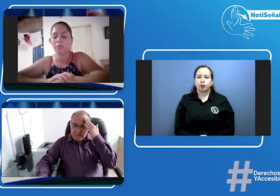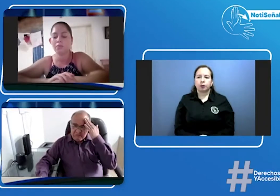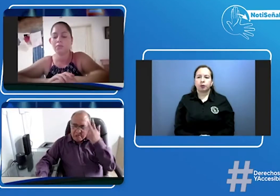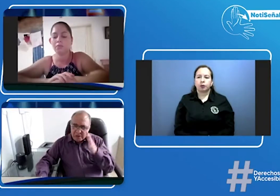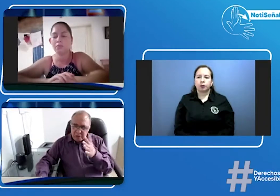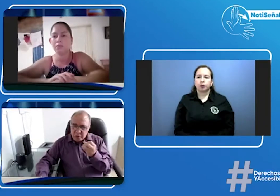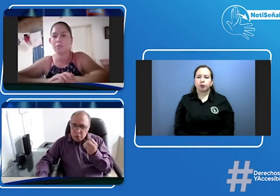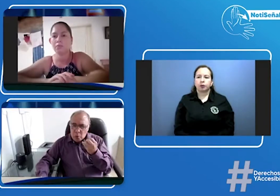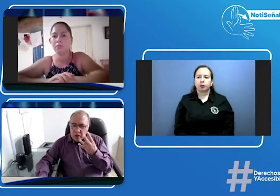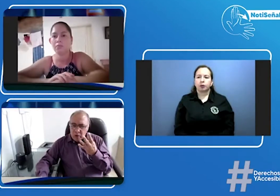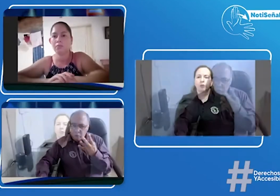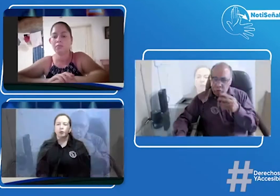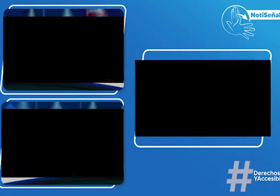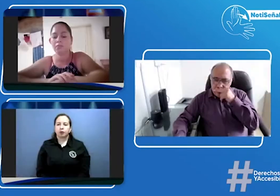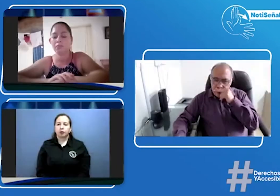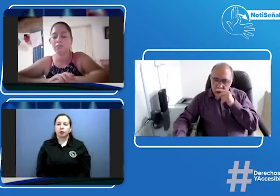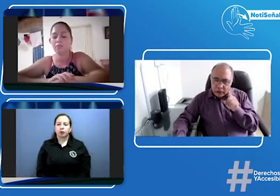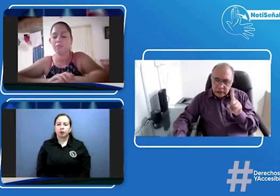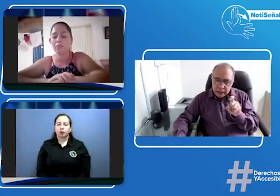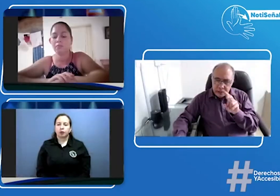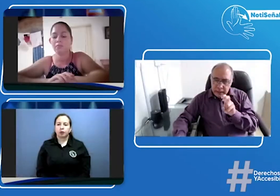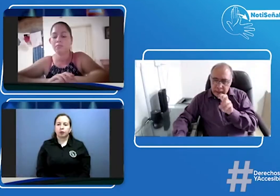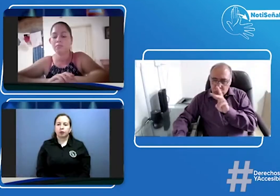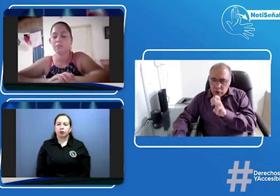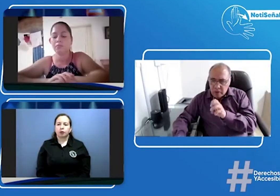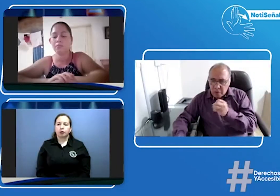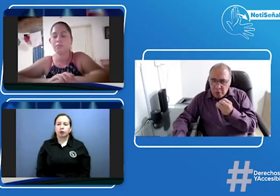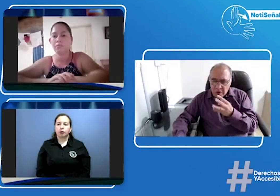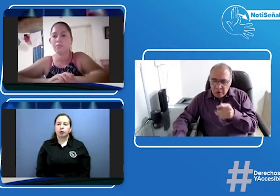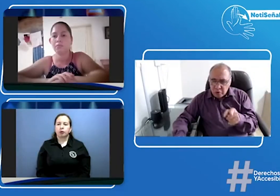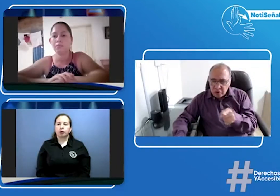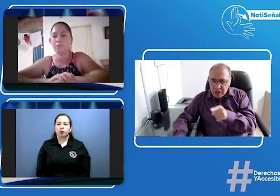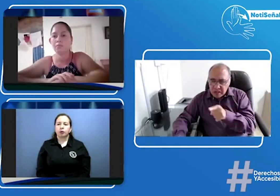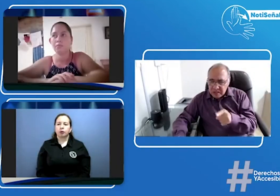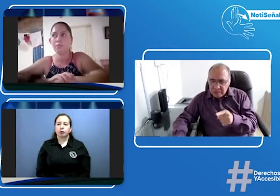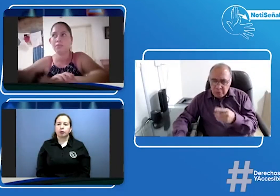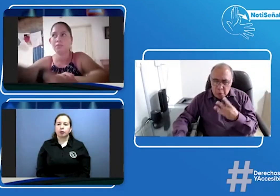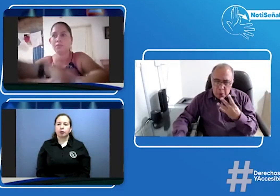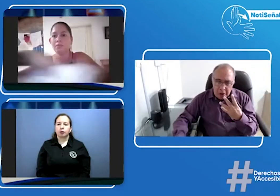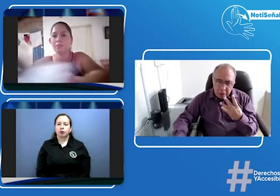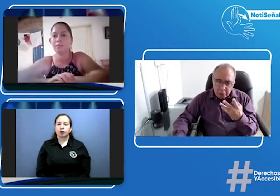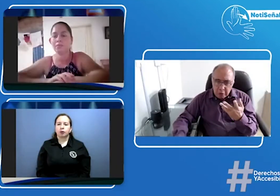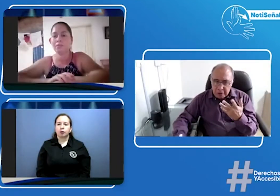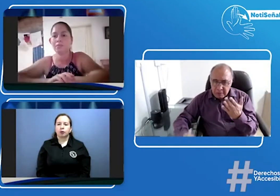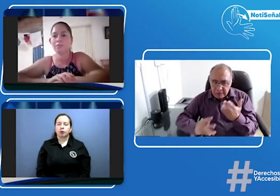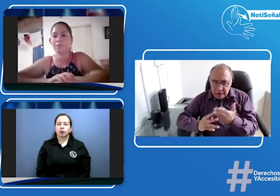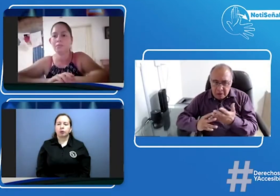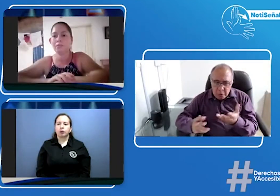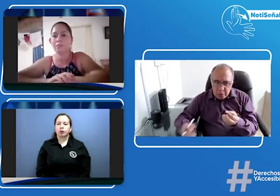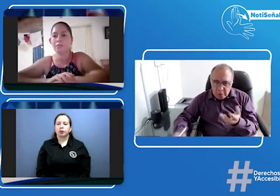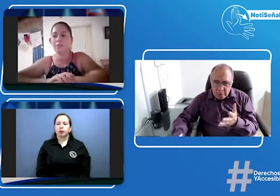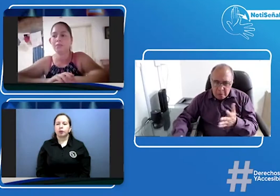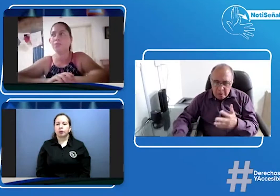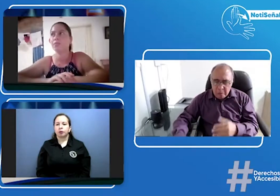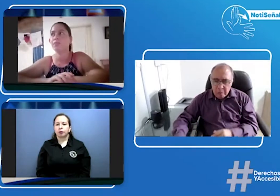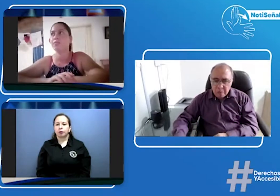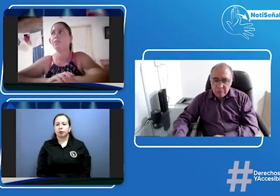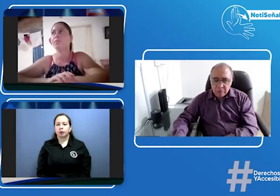y más o menos de qué edad son estos niños bueno tú me dices son